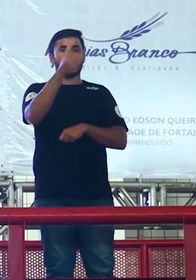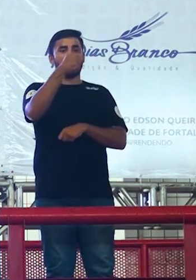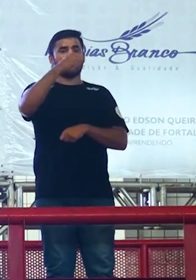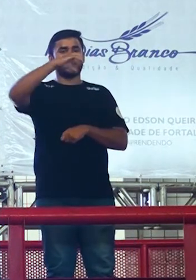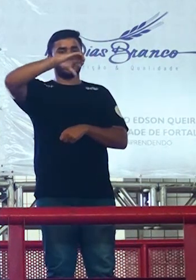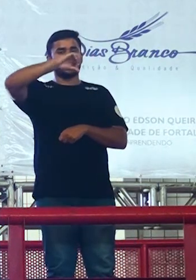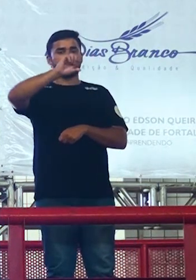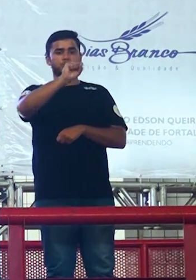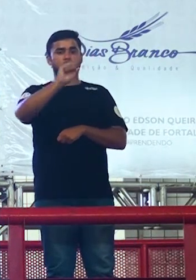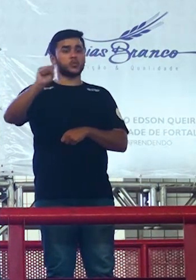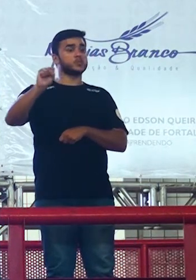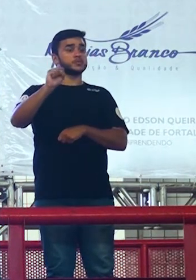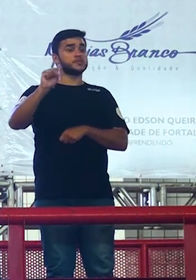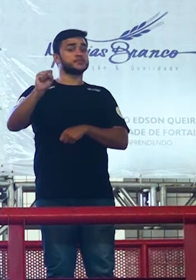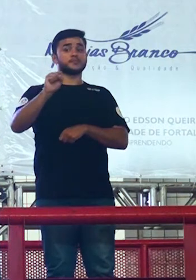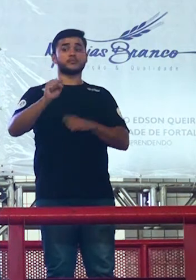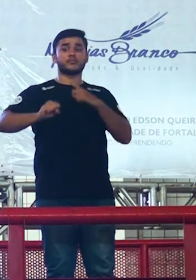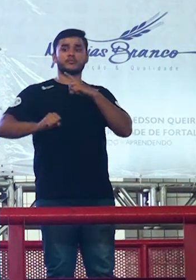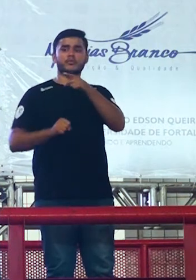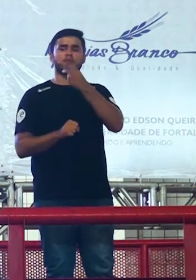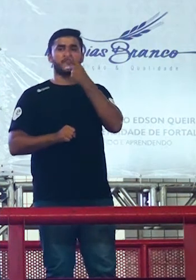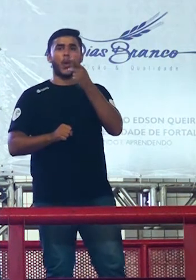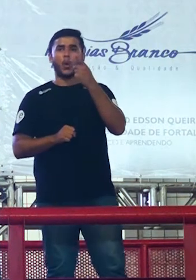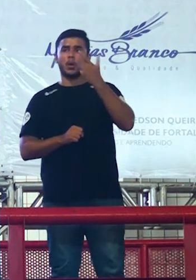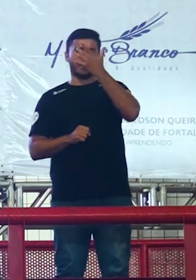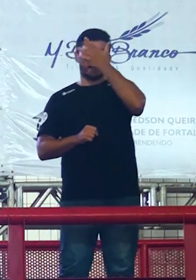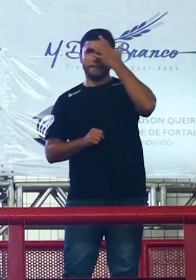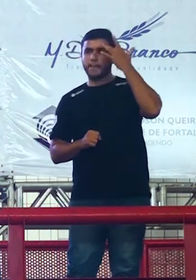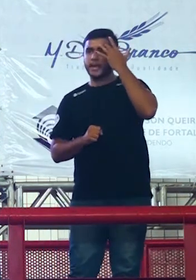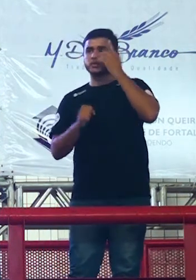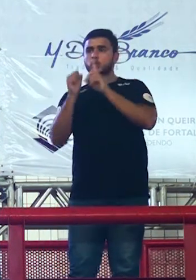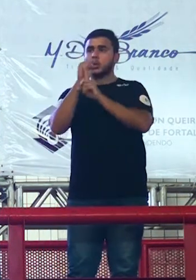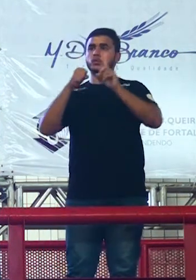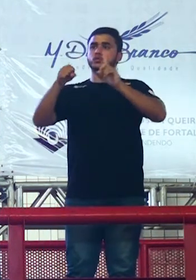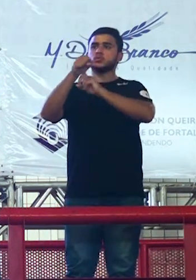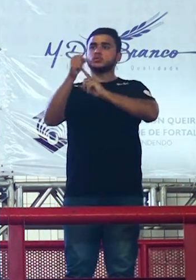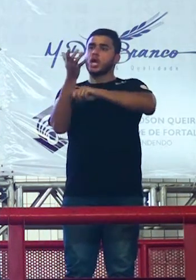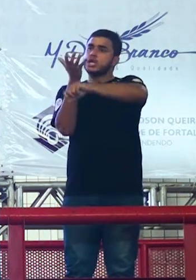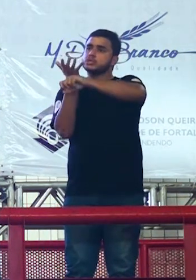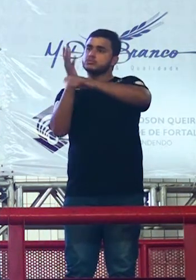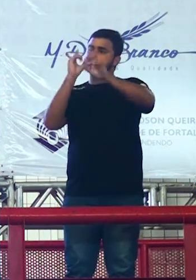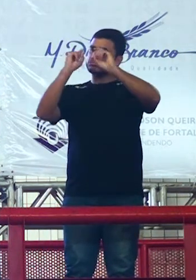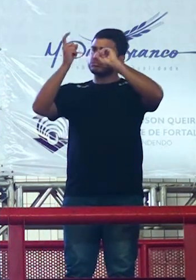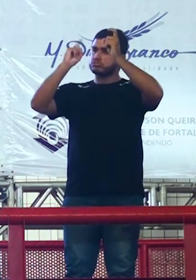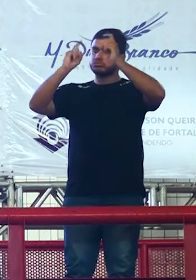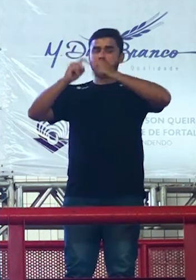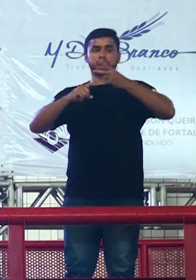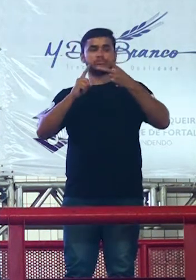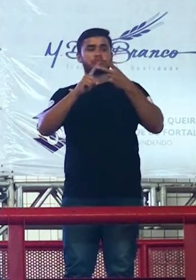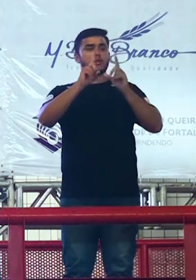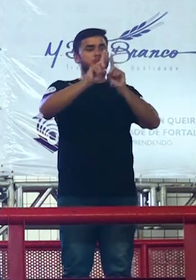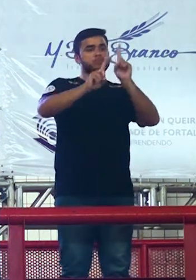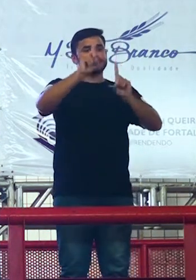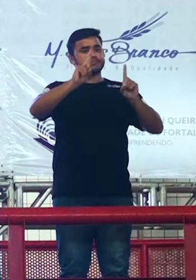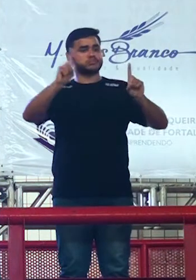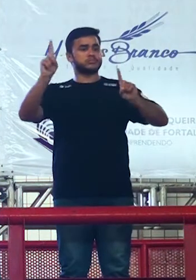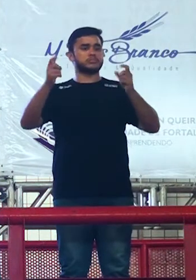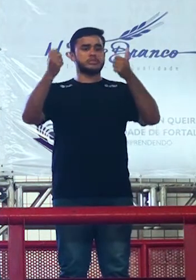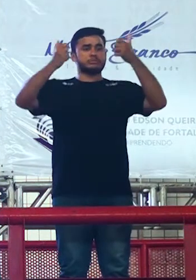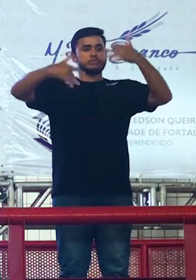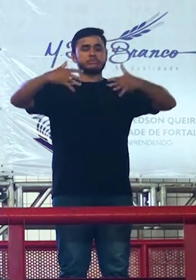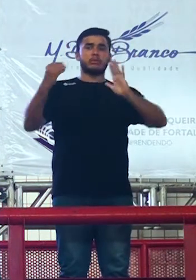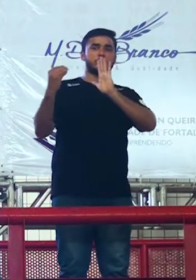tem aluno que vai falar de sociólogo tem aluno que vai citar estatística tem aluno que vai fazer